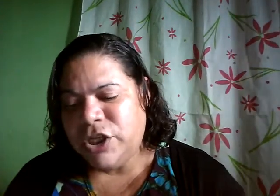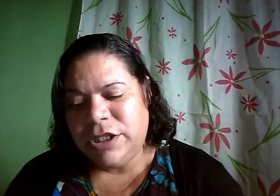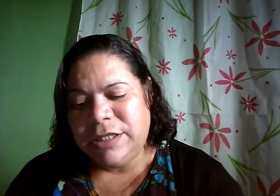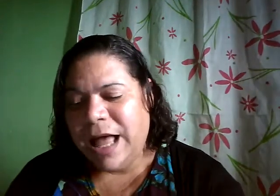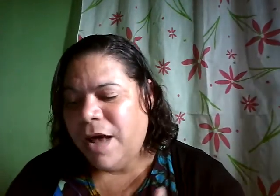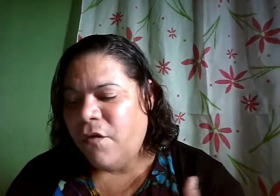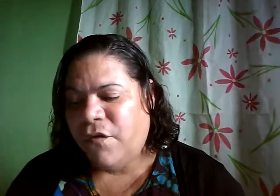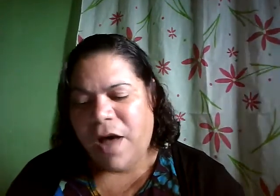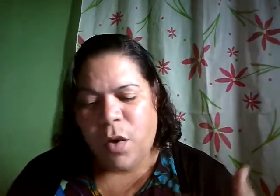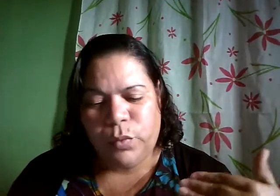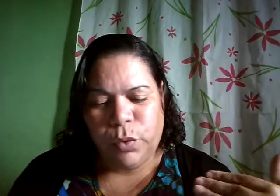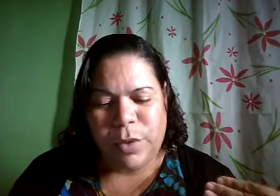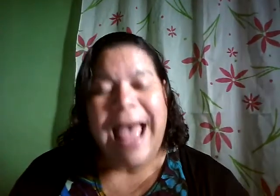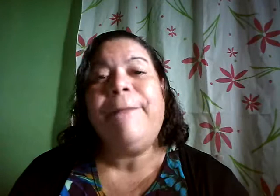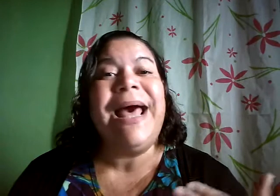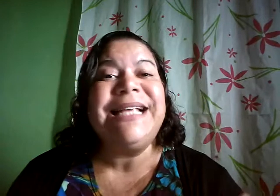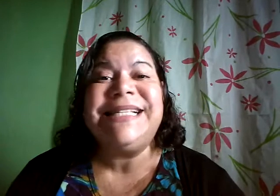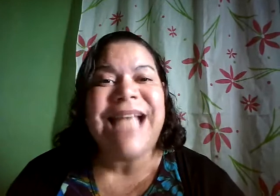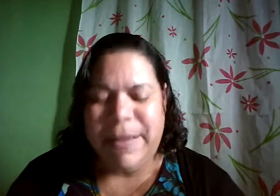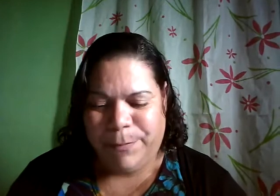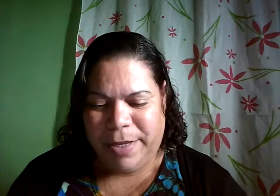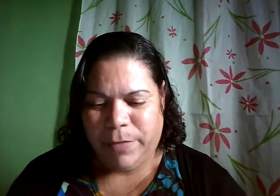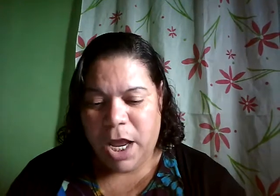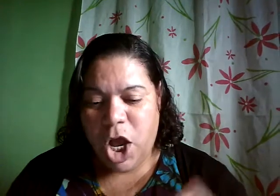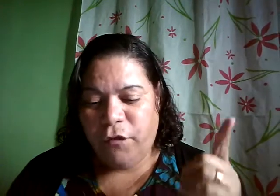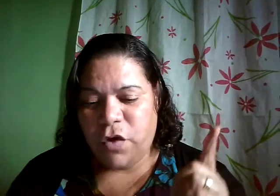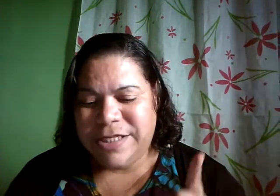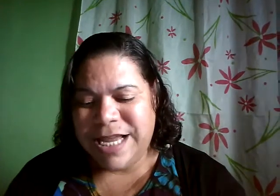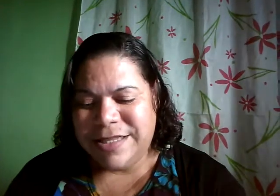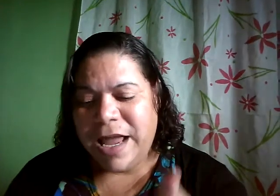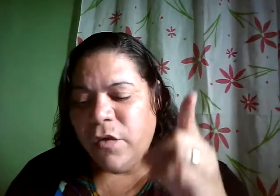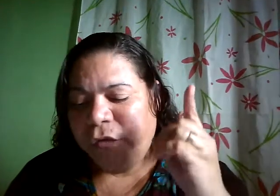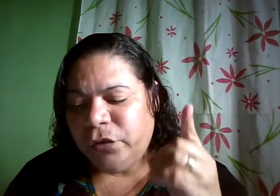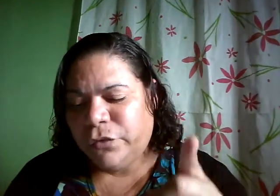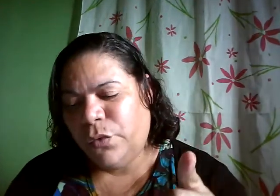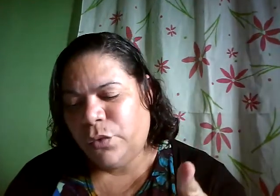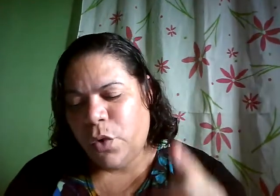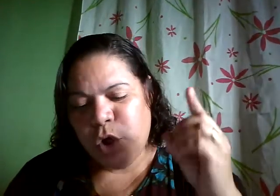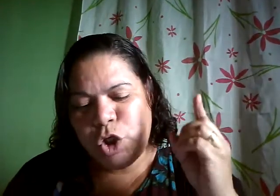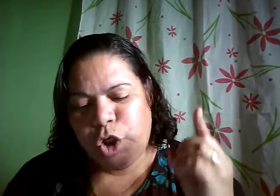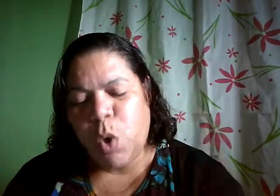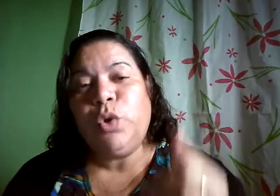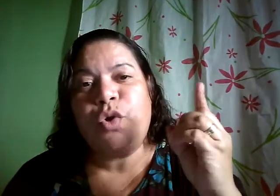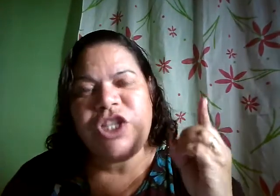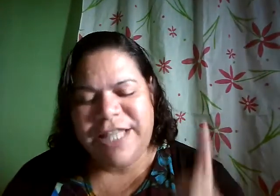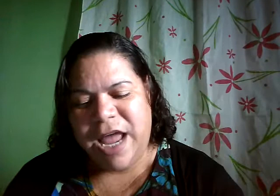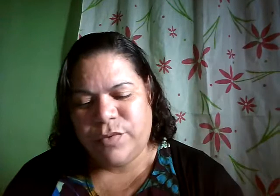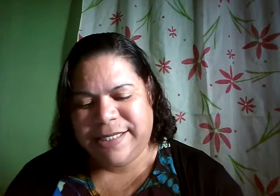não vão durar para sempre. Você tem um futuro junto de Deus